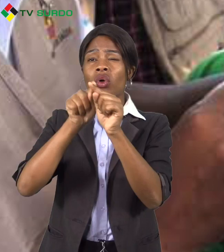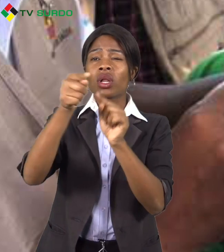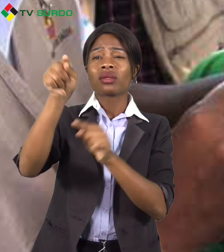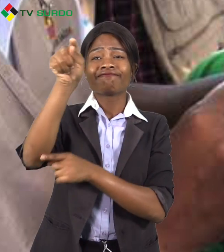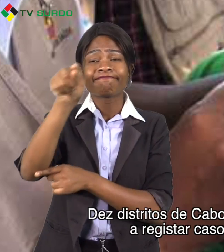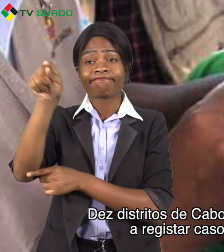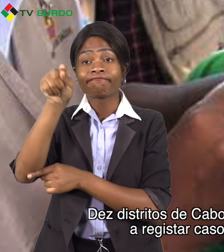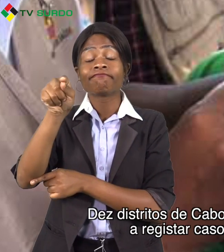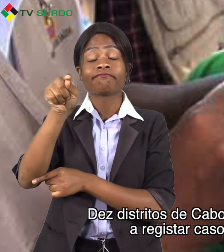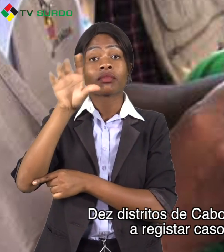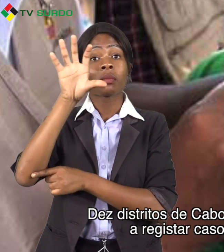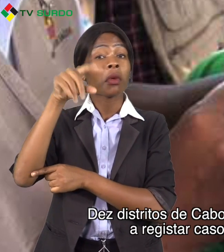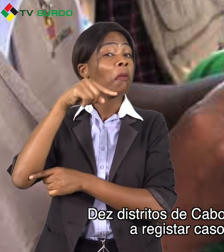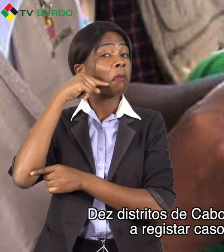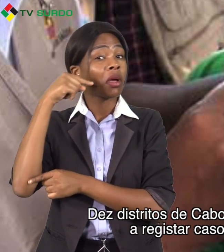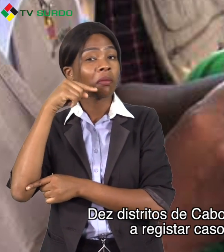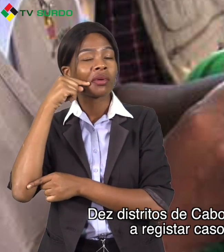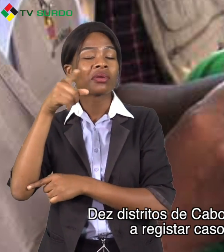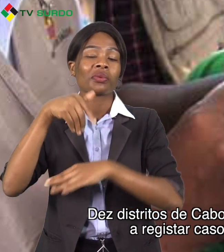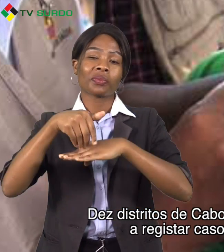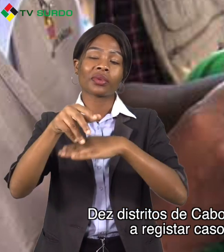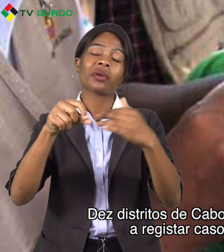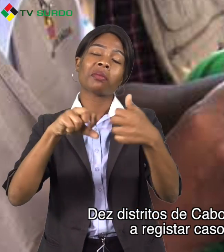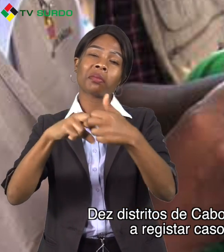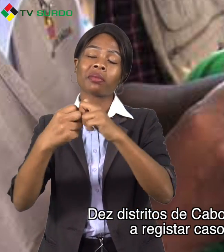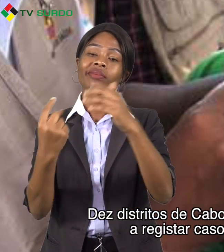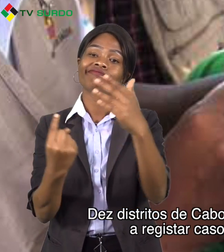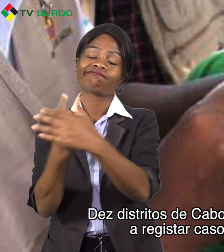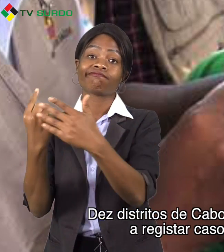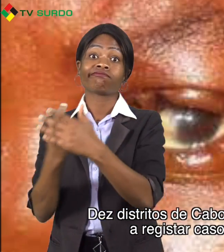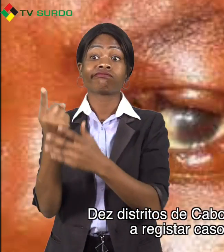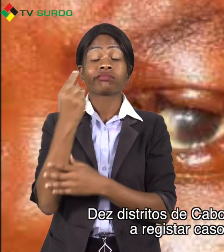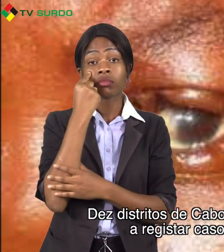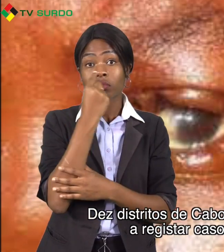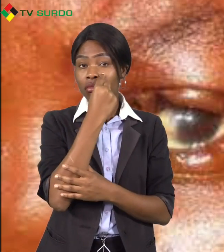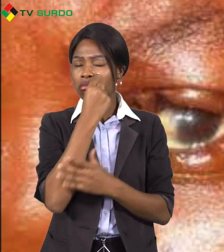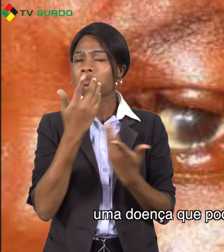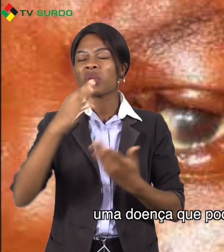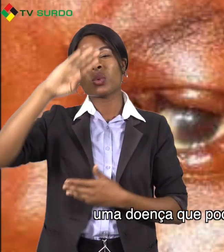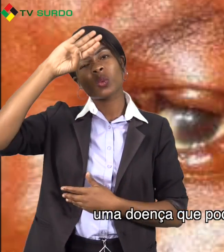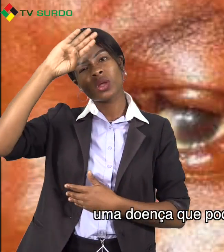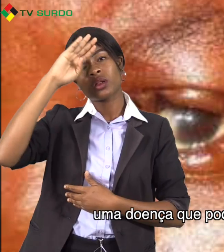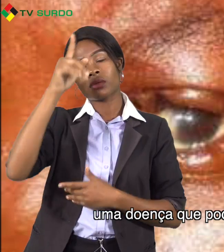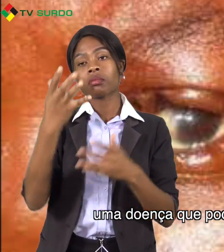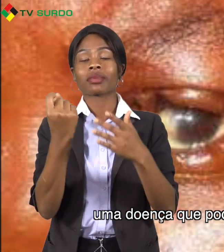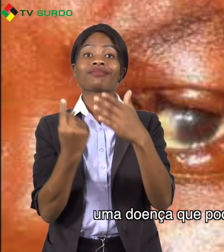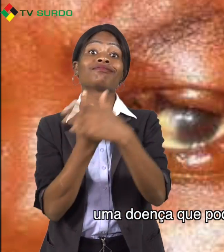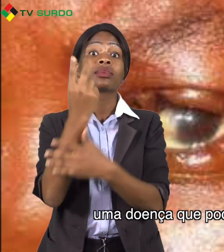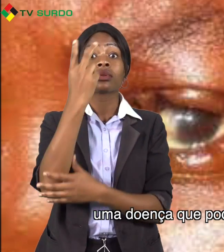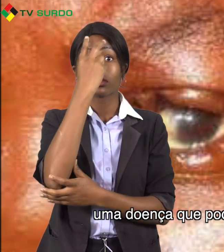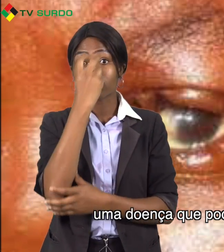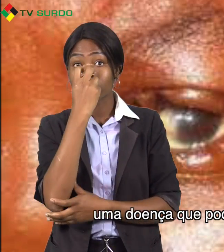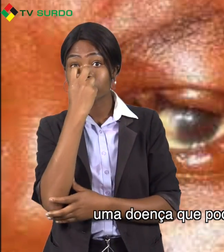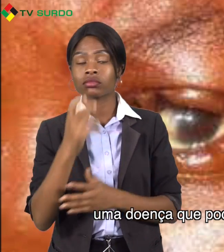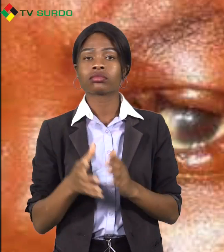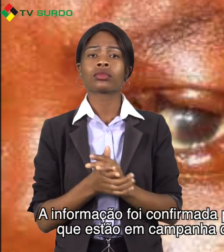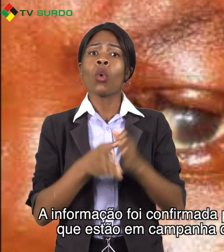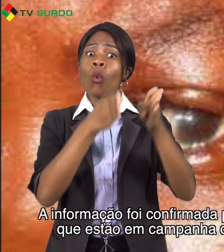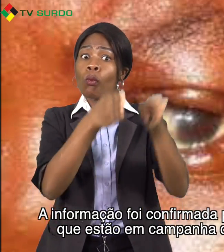Dez distritos de Cabo Delgado continuam a registrar casos de tracoma, uma doença que pode levar a cegueira. A informação